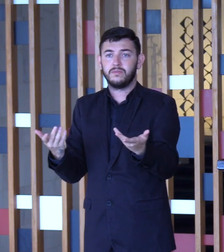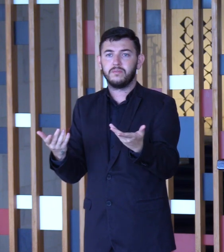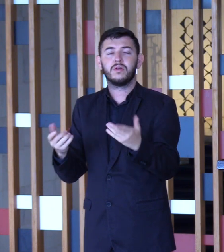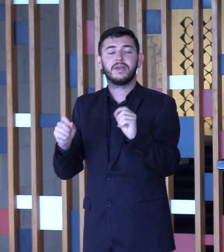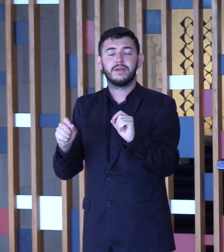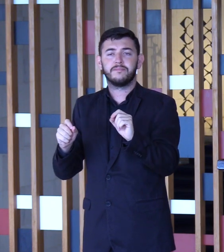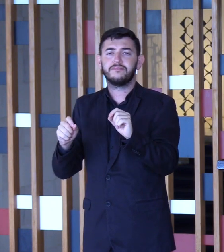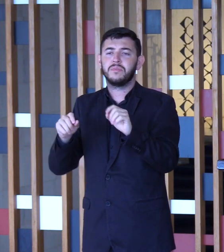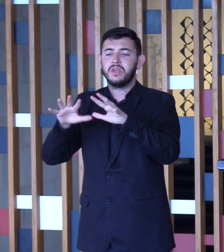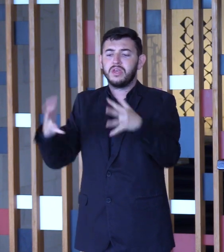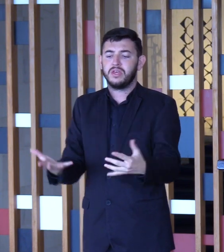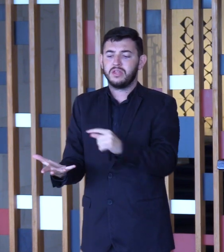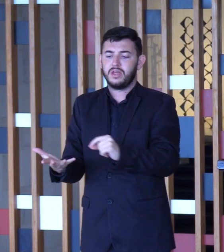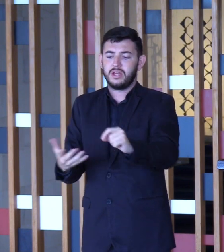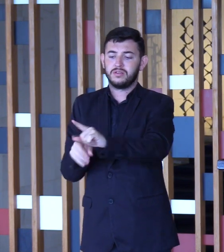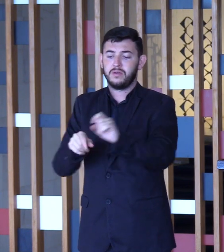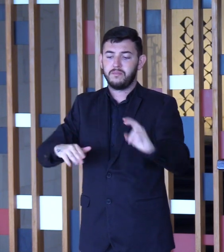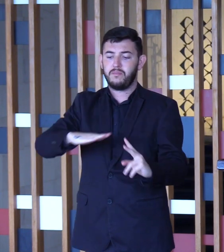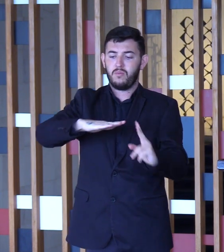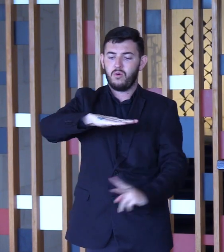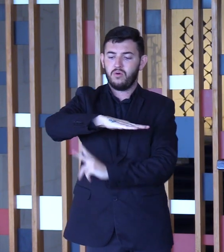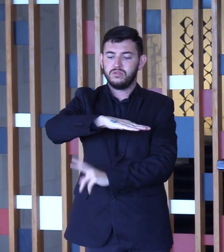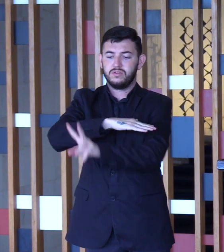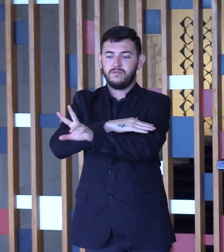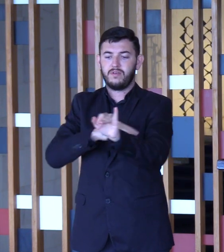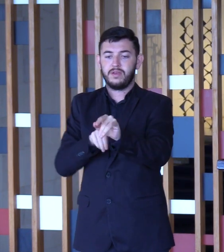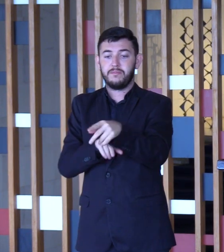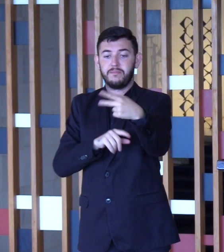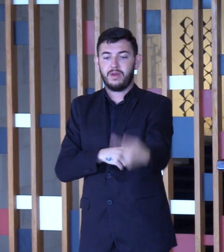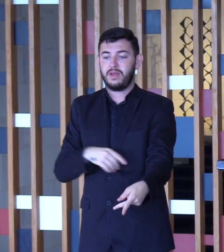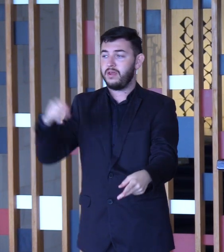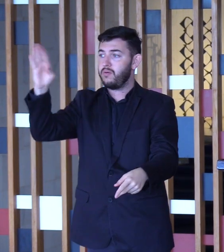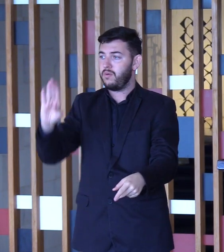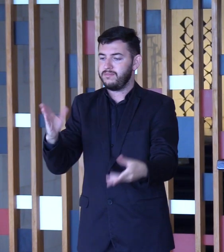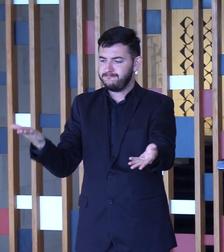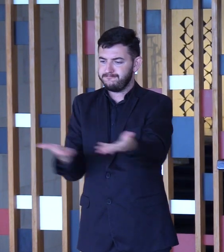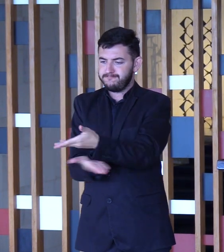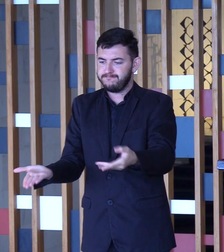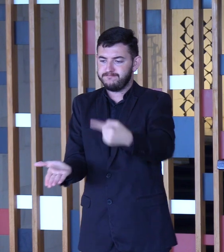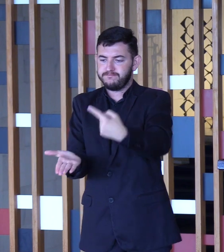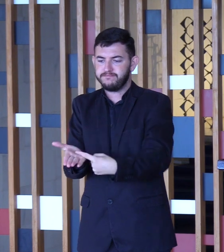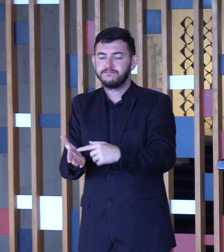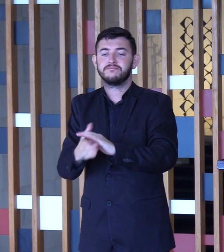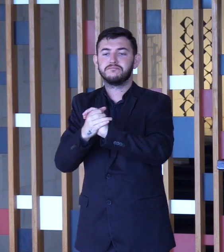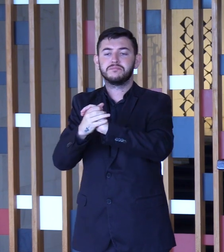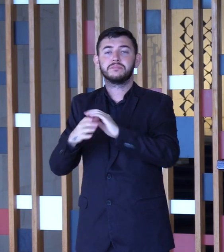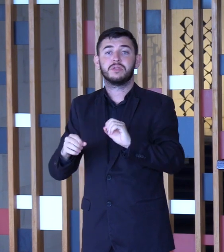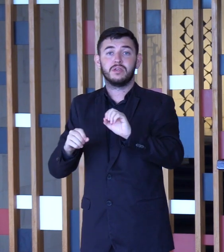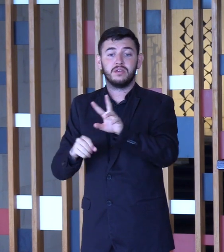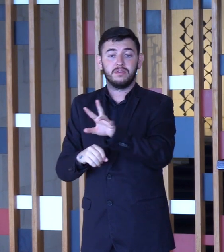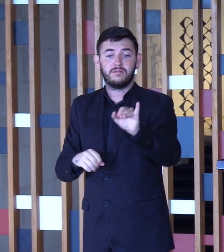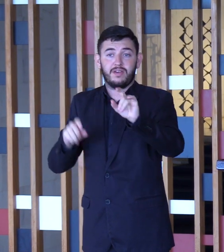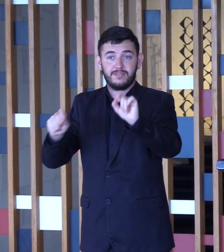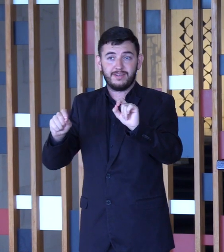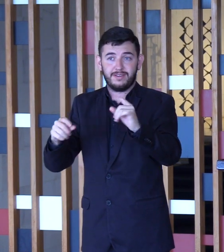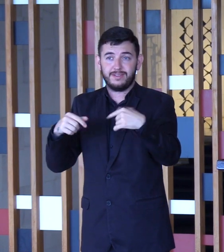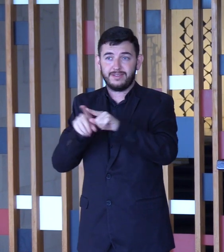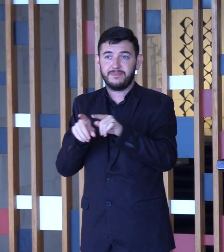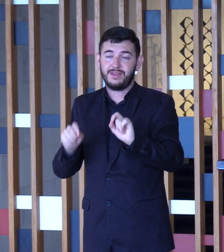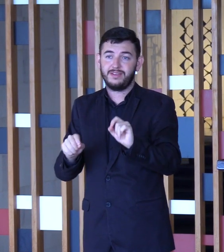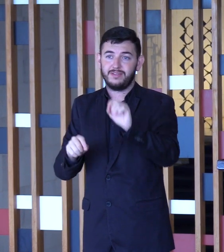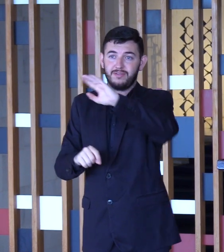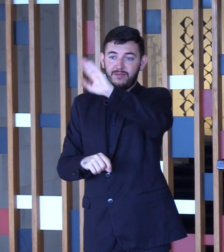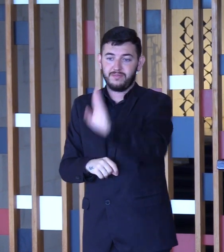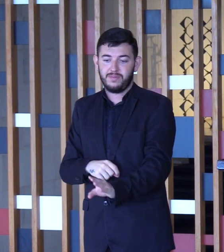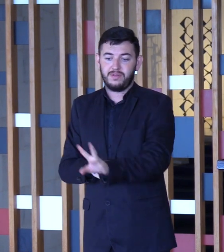reforçar ainda mais os laços entre o Brasil e o Paraguai. E o do Brasil e do Paraguai com o mundo, o que vai nos ligar à